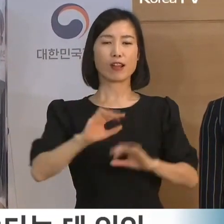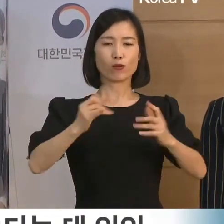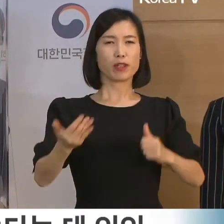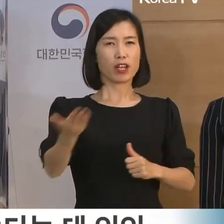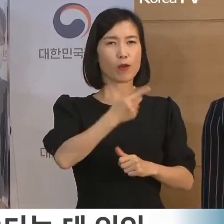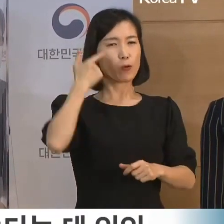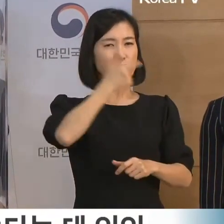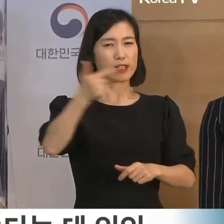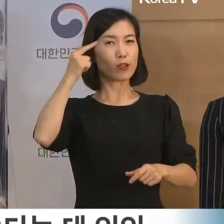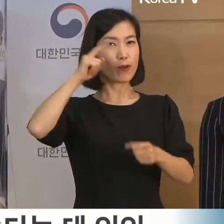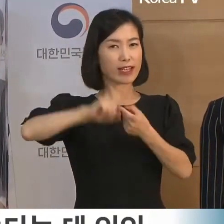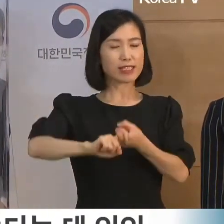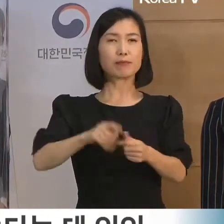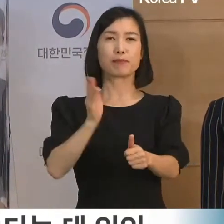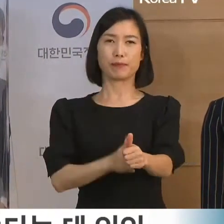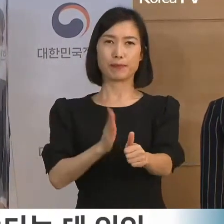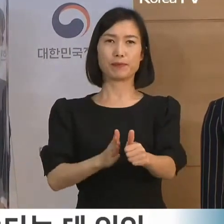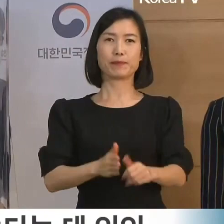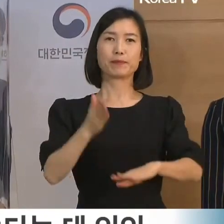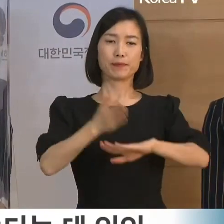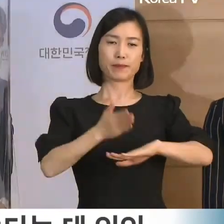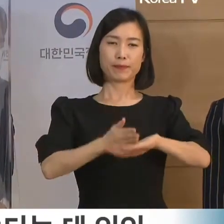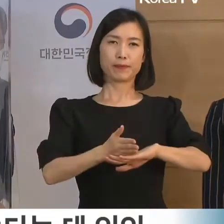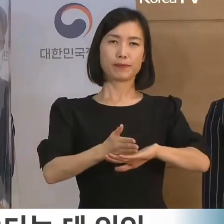관심과 성원을 부탁드립니다. 감사합니다.